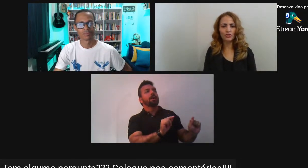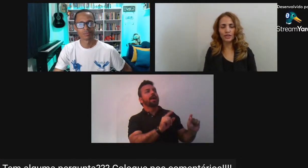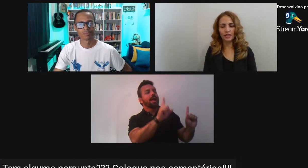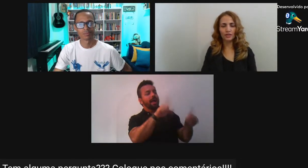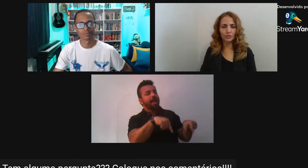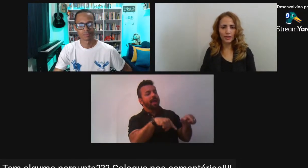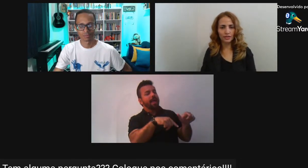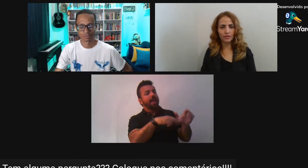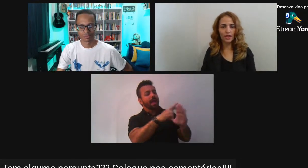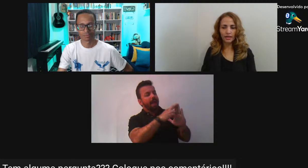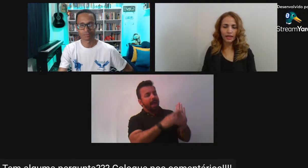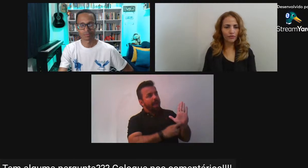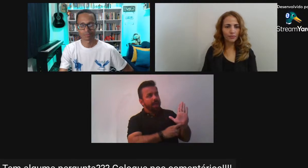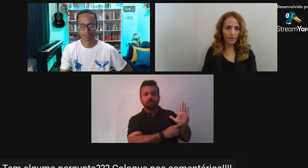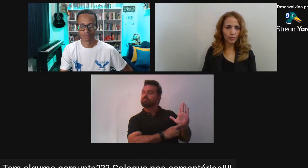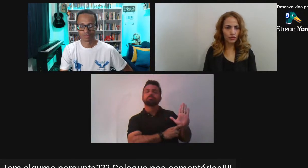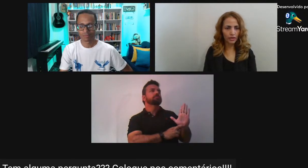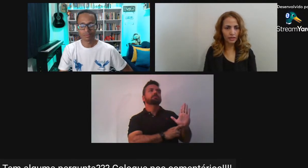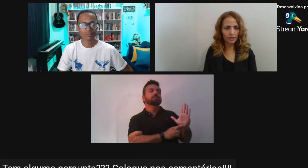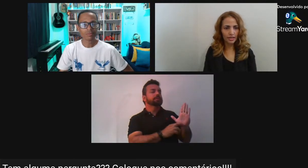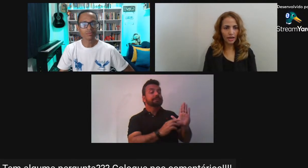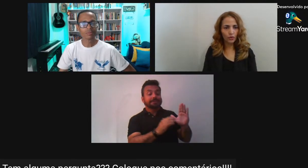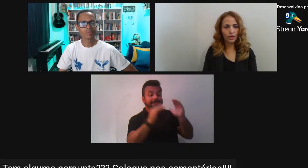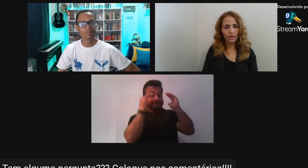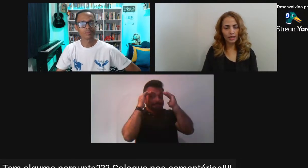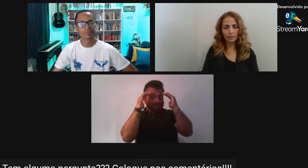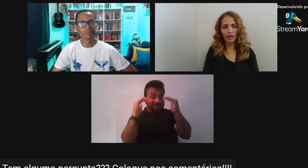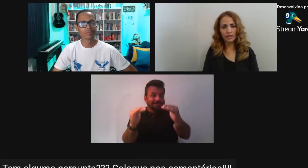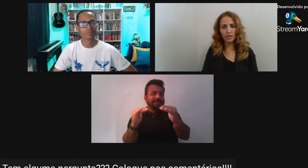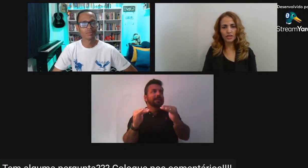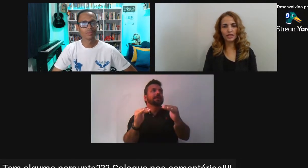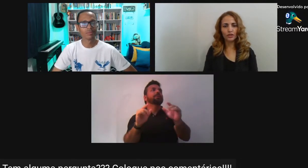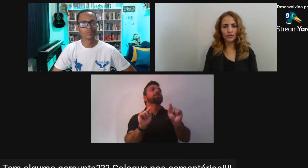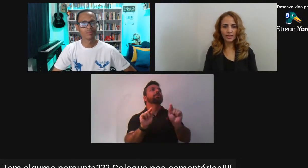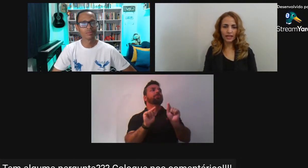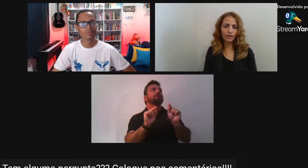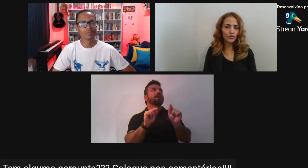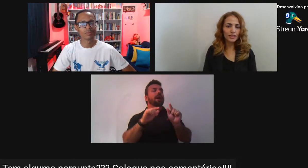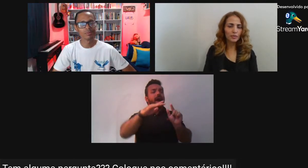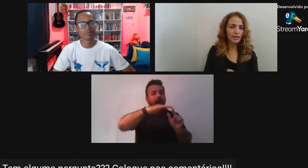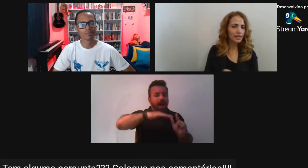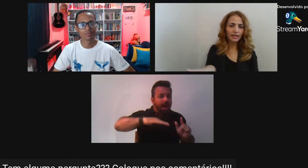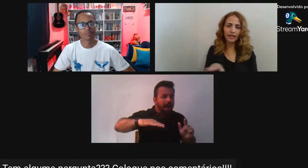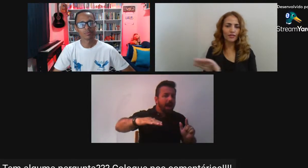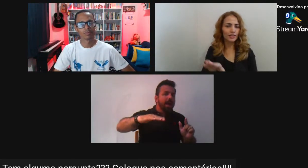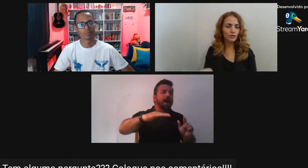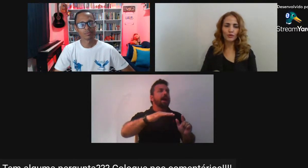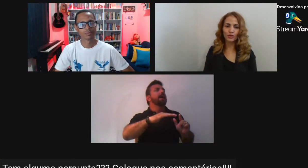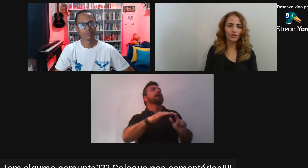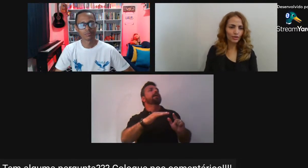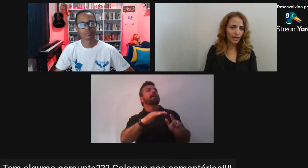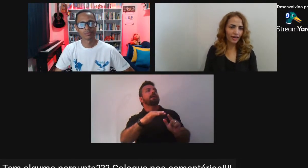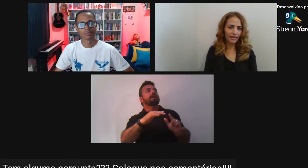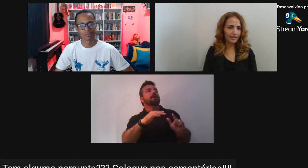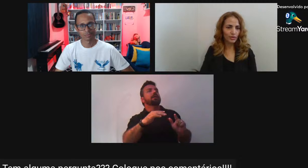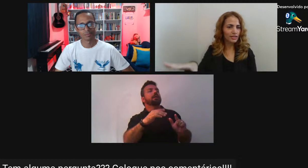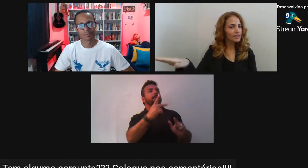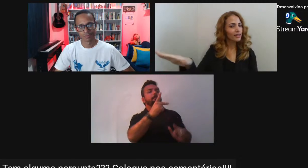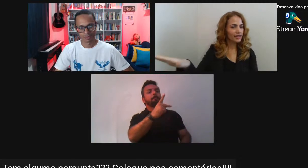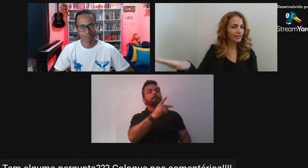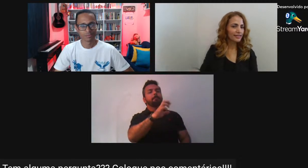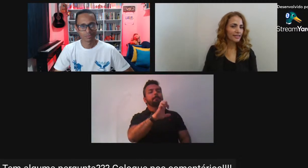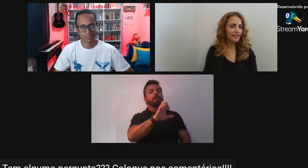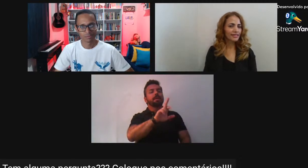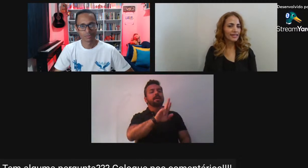populações negras No Brasil Que é muito feliz O que as mídias Tentam fazer É nos fazer pensar Que não Que essas pessoas Não estão lá Que elas não